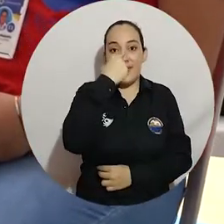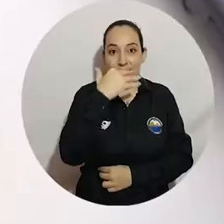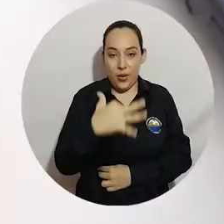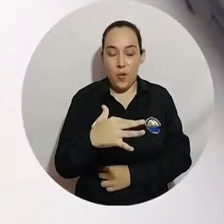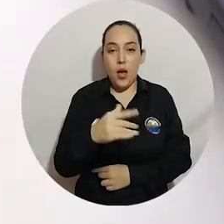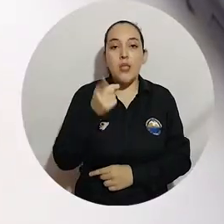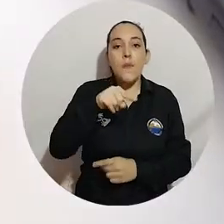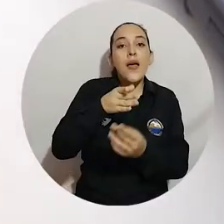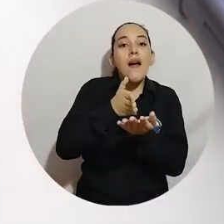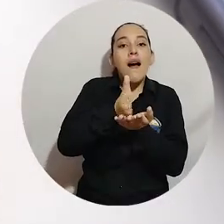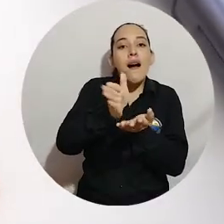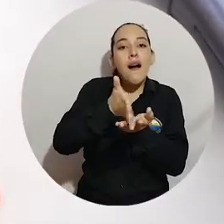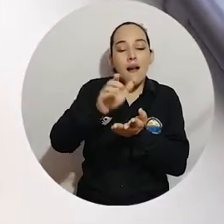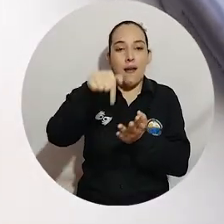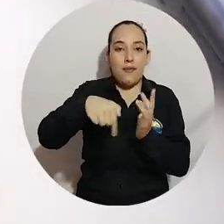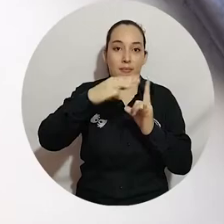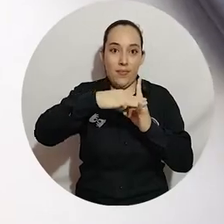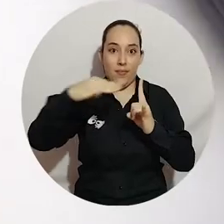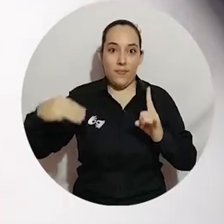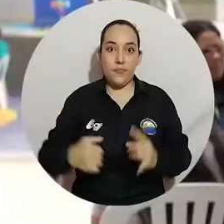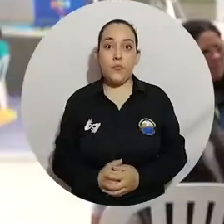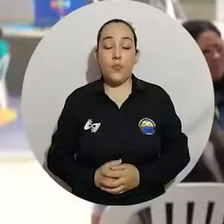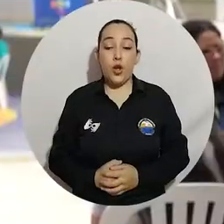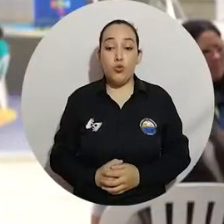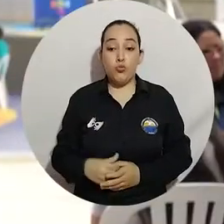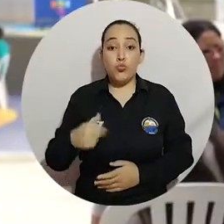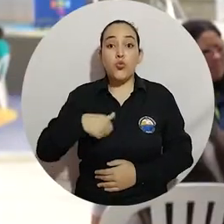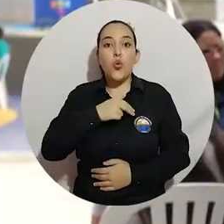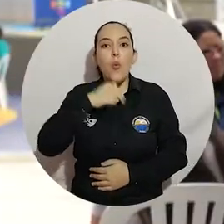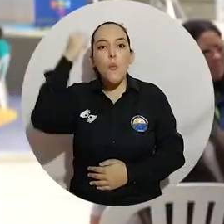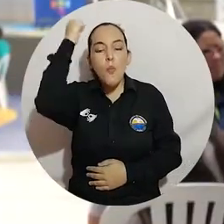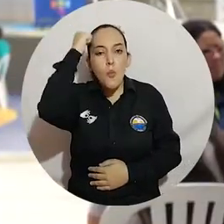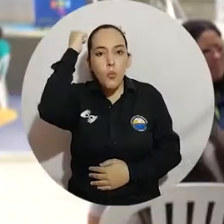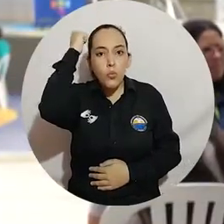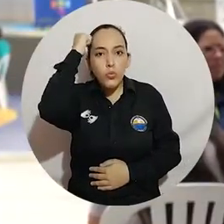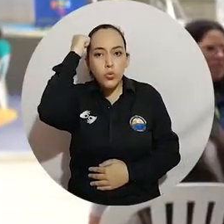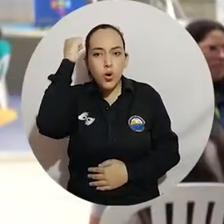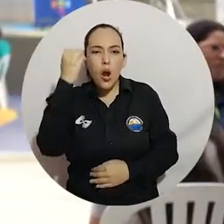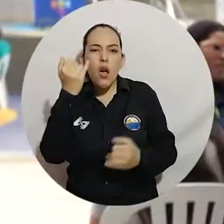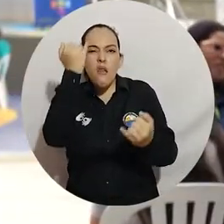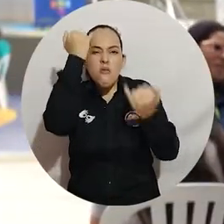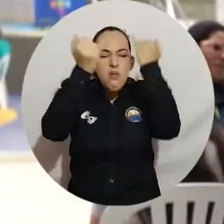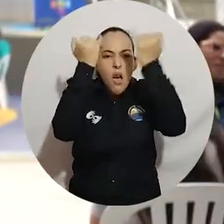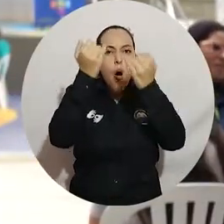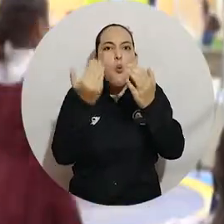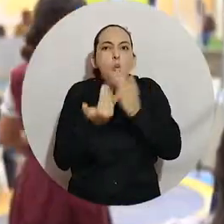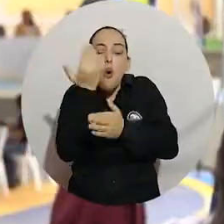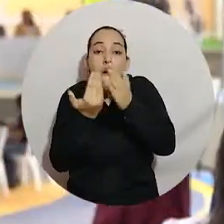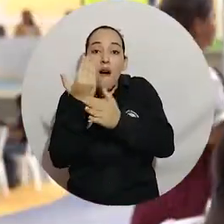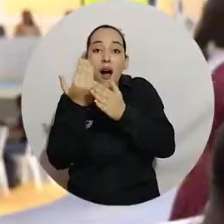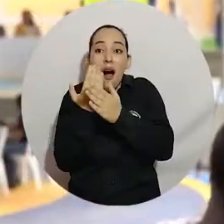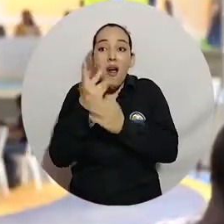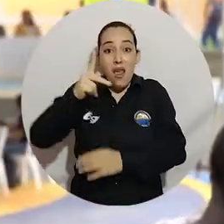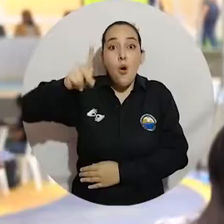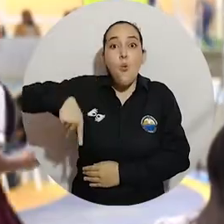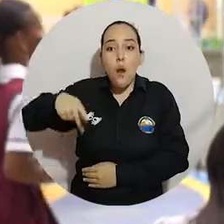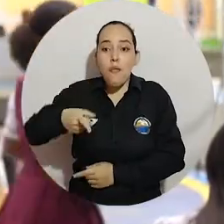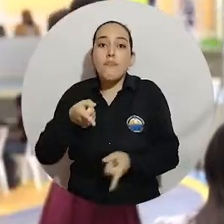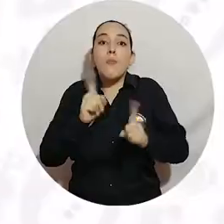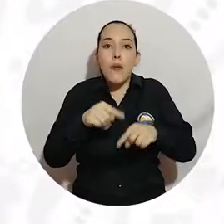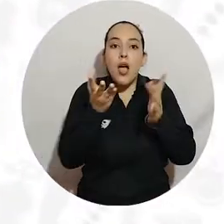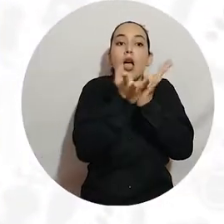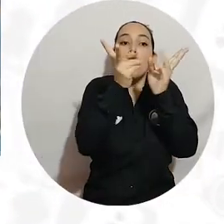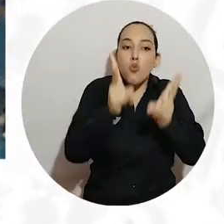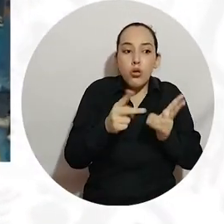Santa Marta y dos programas de pregrado de la alma mater. Tanto los docentes que hacemos cosas innovadoras en las escuelas, como las estudiantes tengan